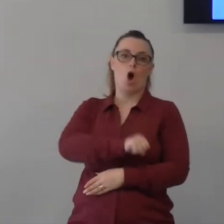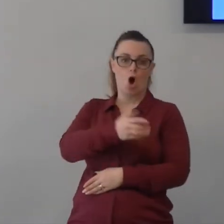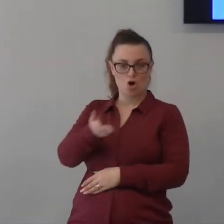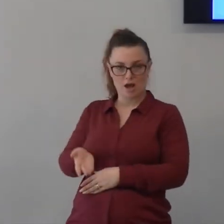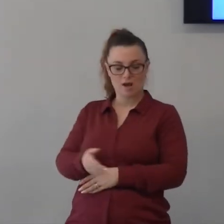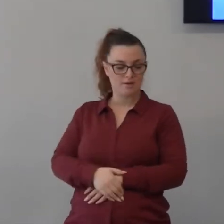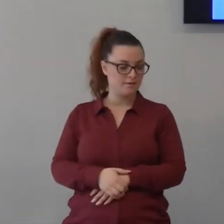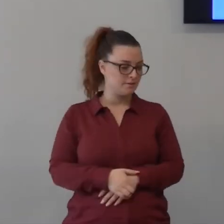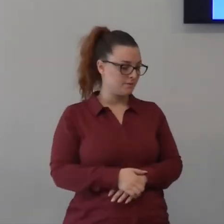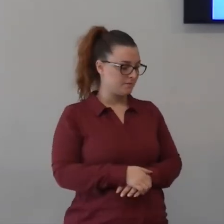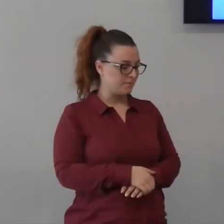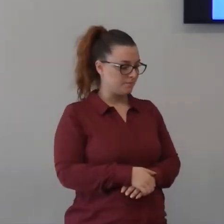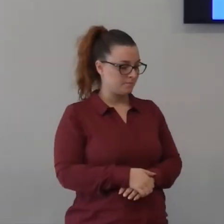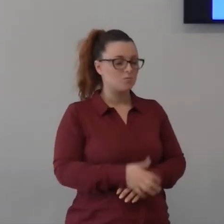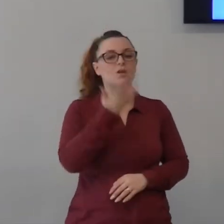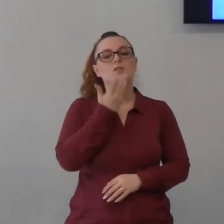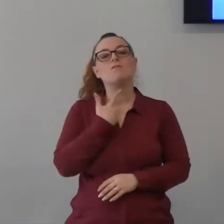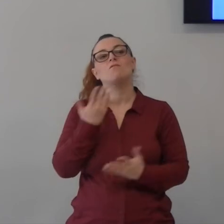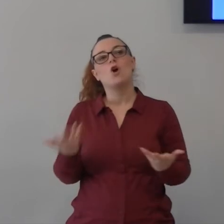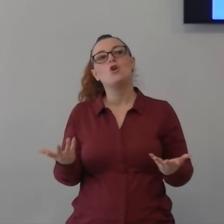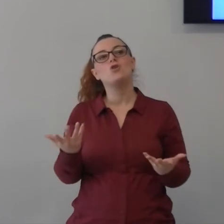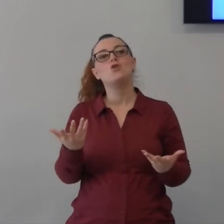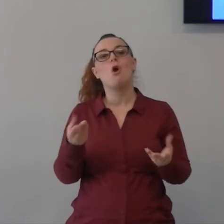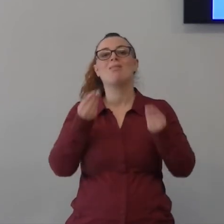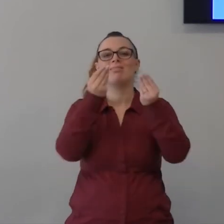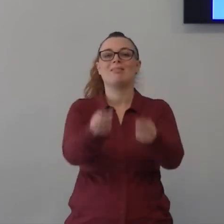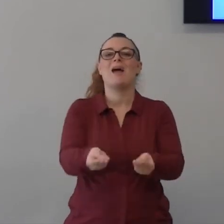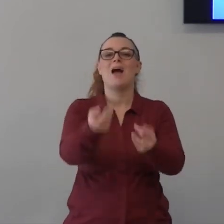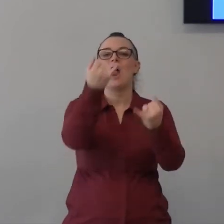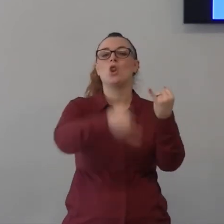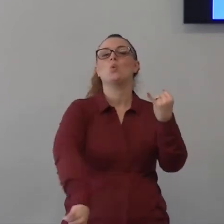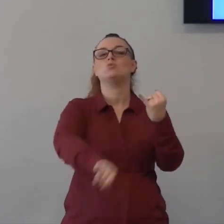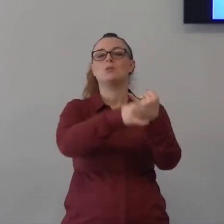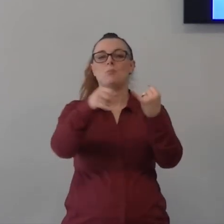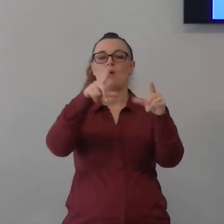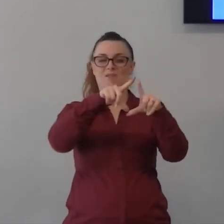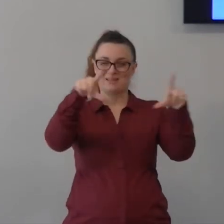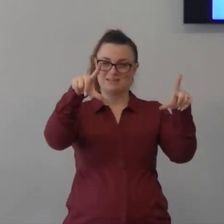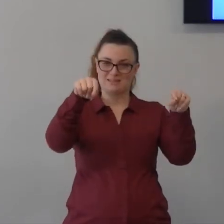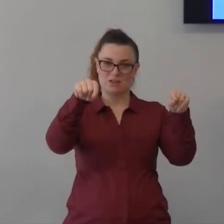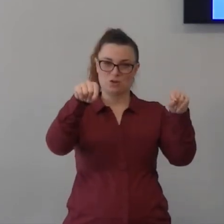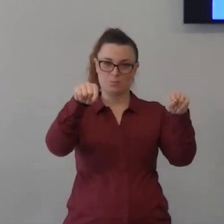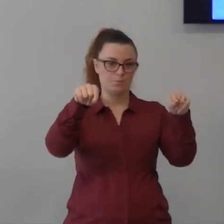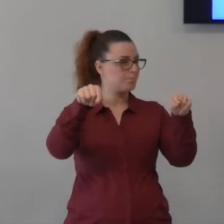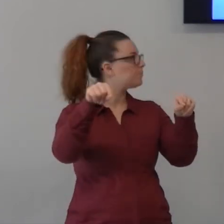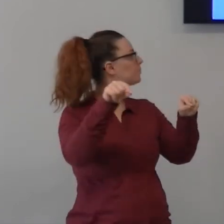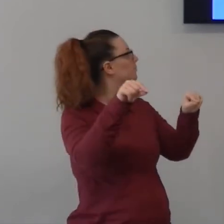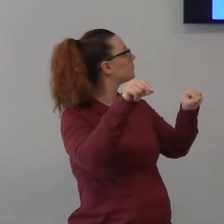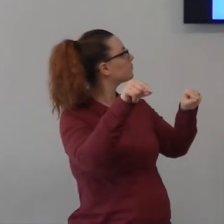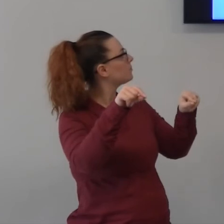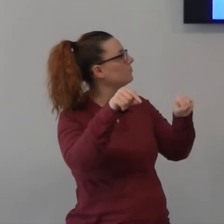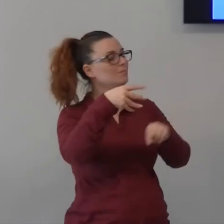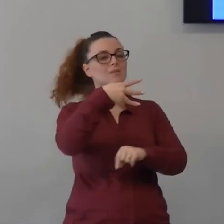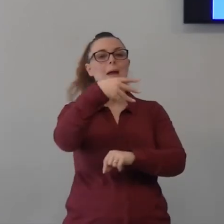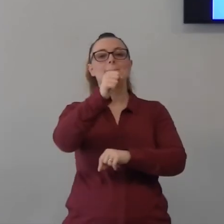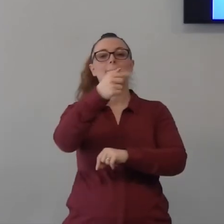sia nell'uno che nell'altro caso voglio lasciarti con un ultimo versetto e questo sarà il versetto con cui cominceremo la prossima